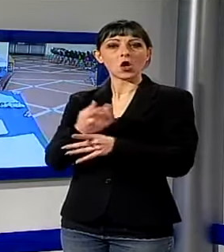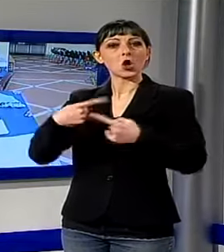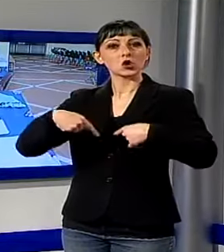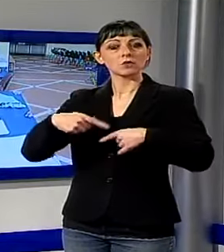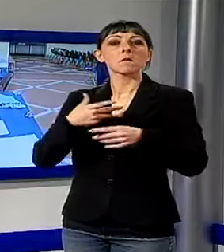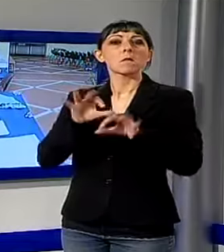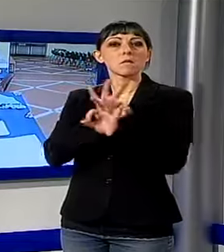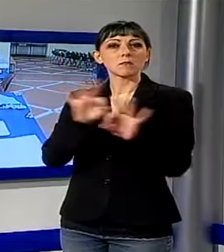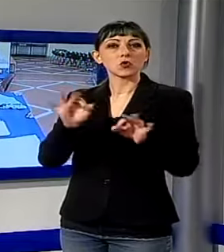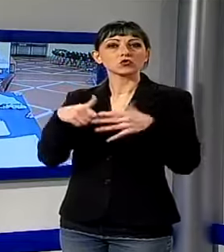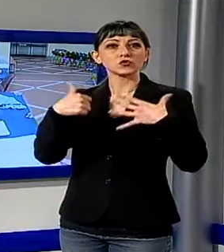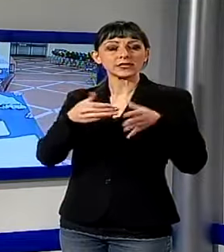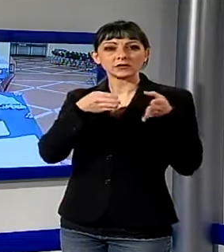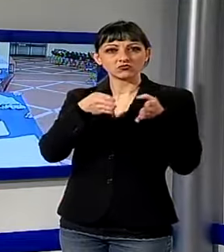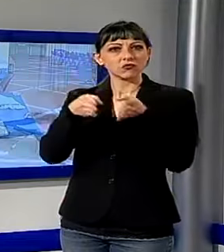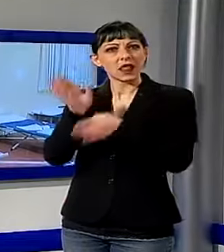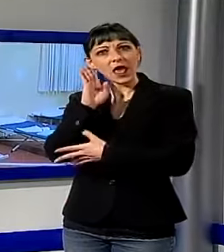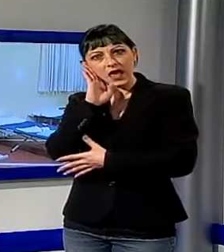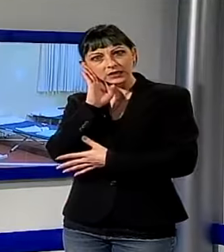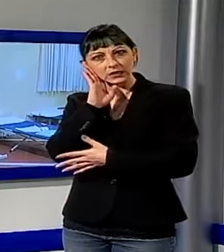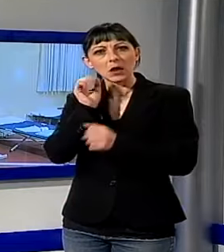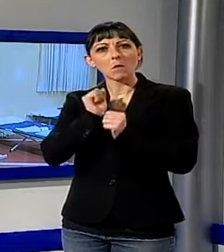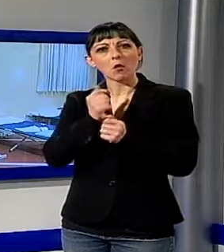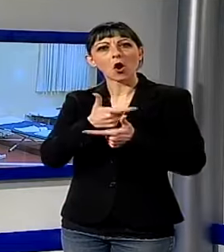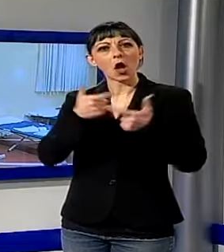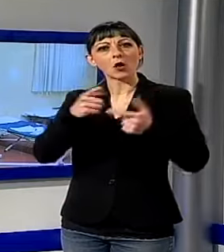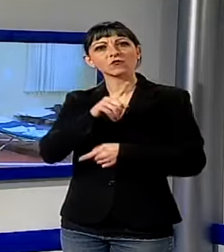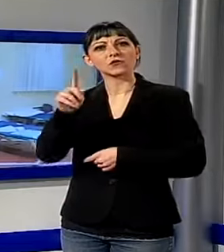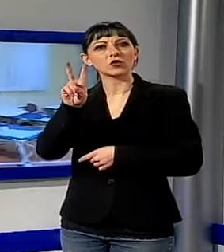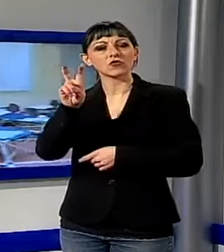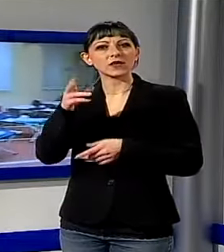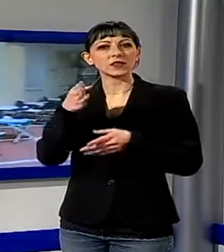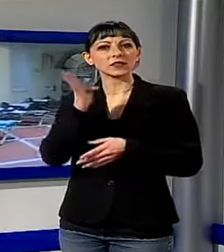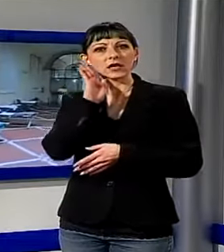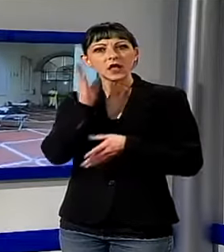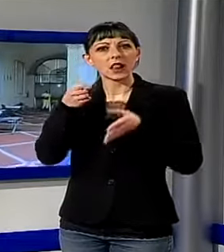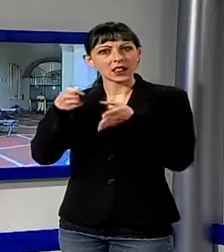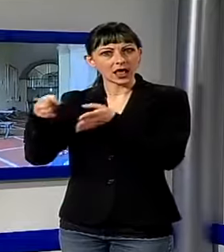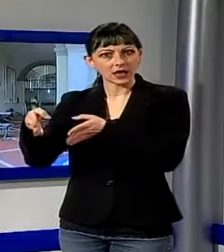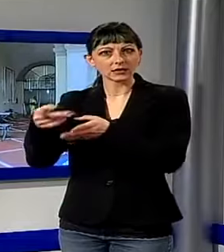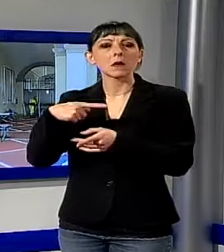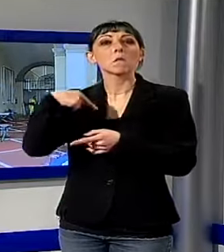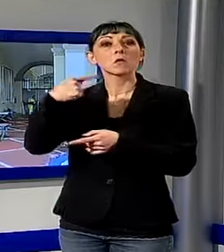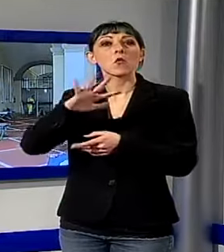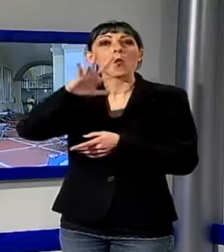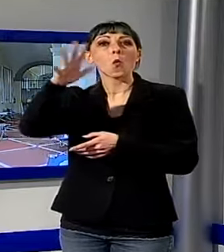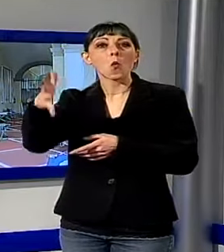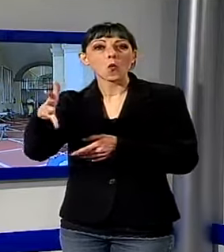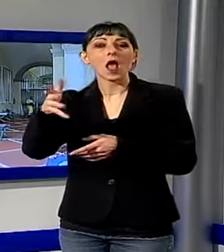brandine che poi possiamo arrivare anche a 20 più abbiamo allestito un altro dormitorio per le donne in Via Santa Gemma Galgani di un